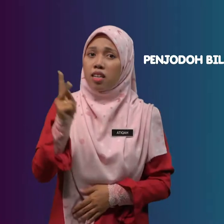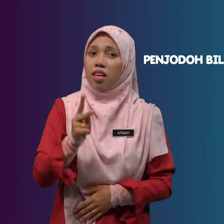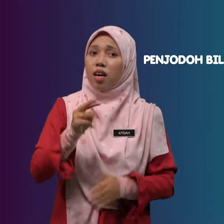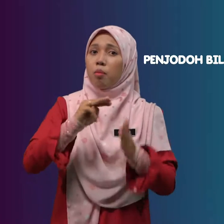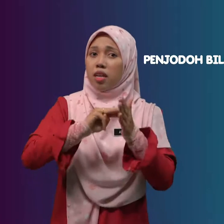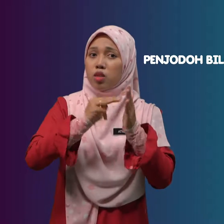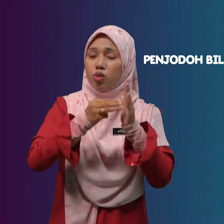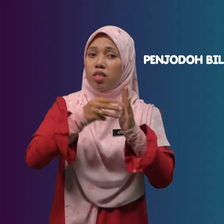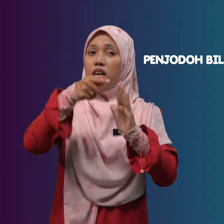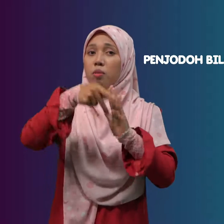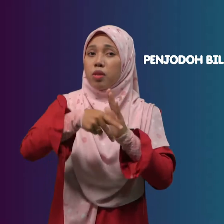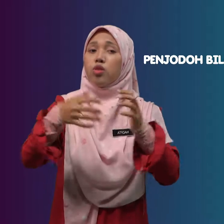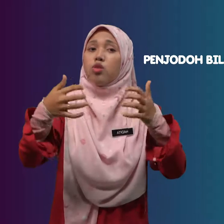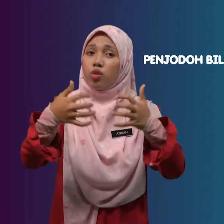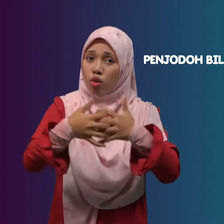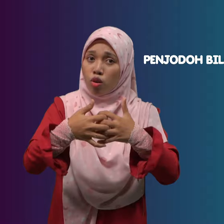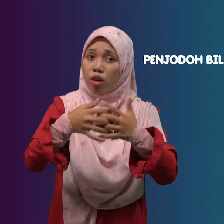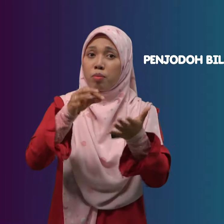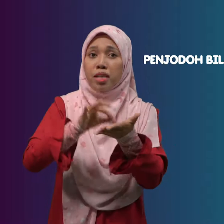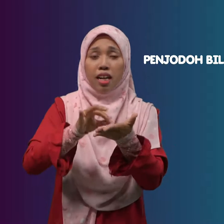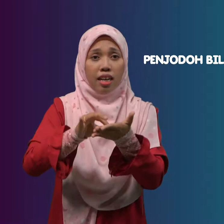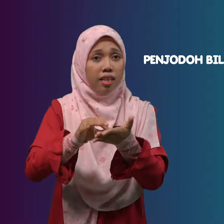maksud penjodoh bilangan?